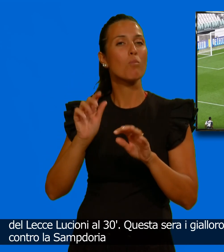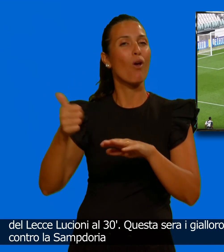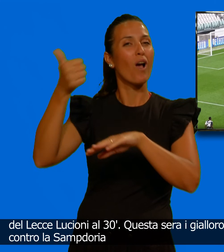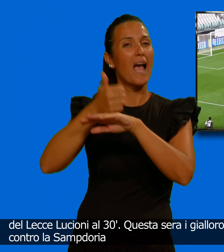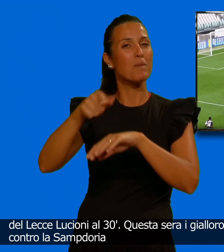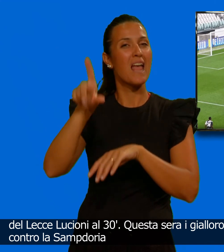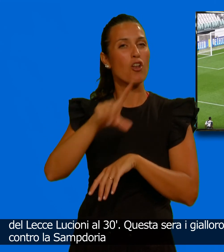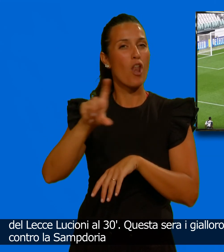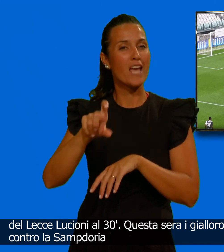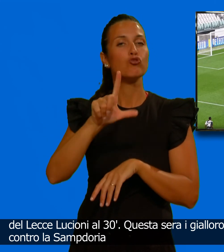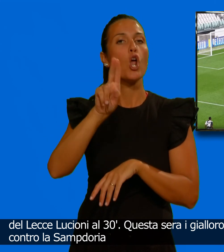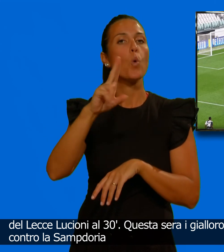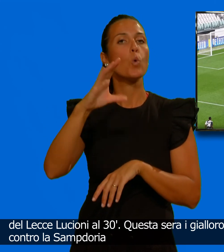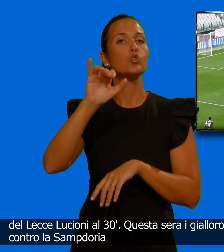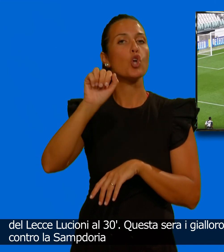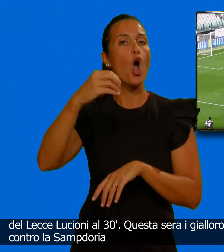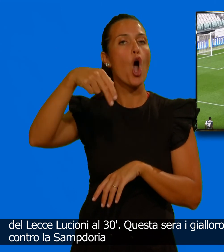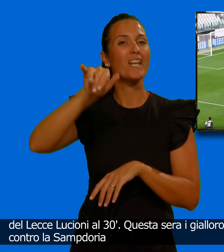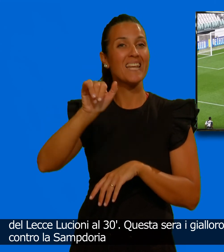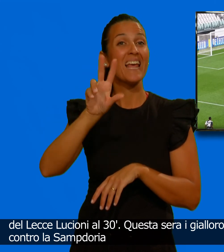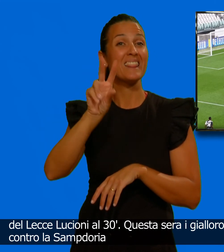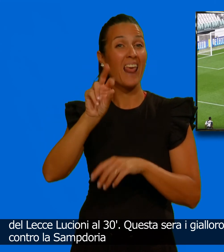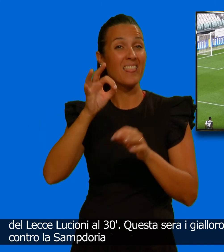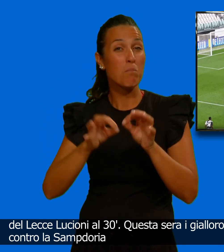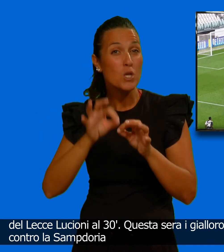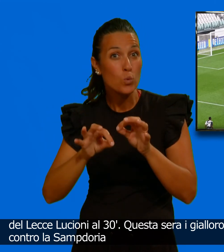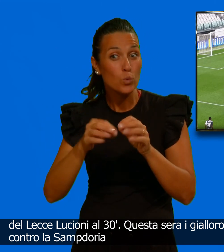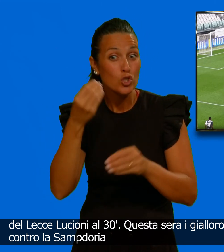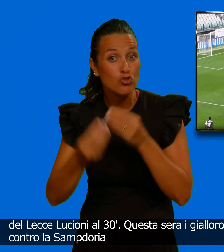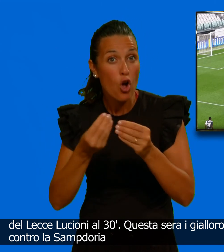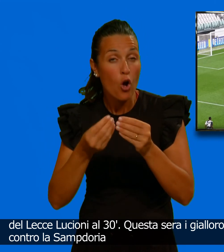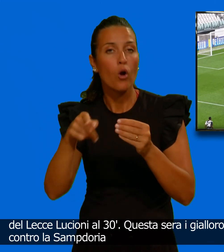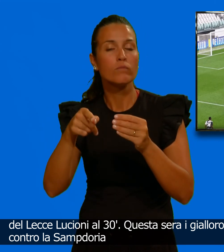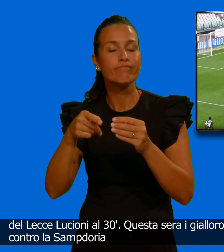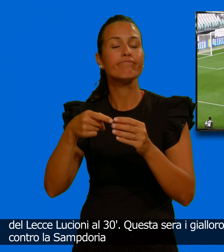Questa sera i giallorossi tornano in campo contro la Sampdoria.